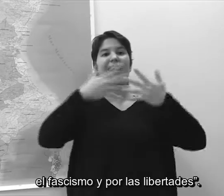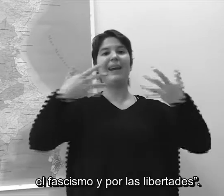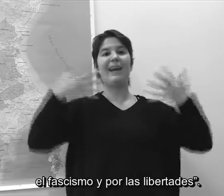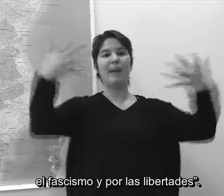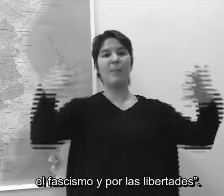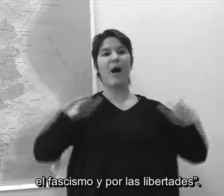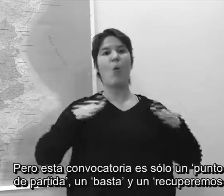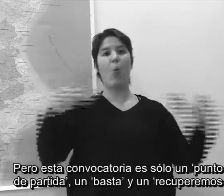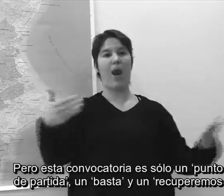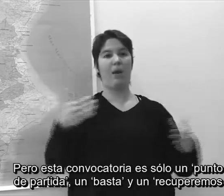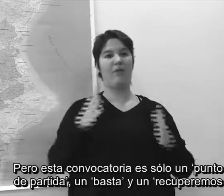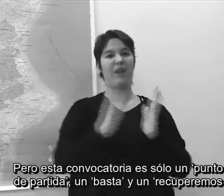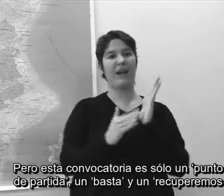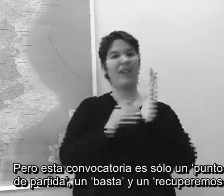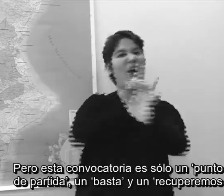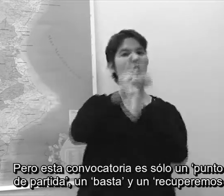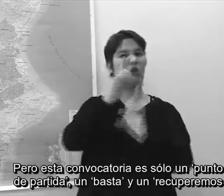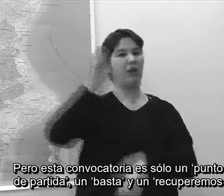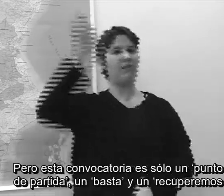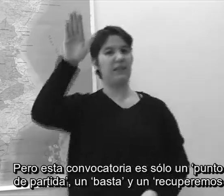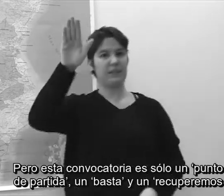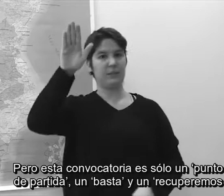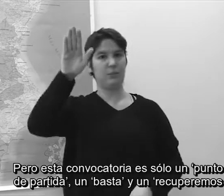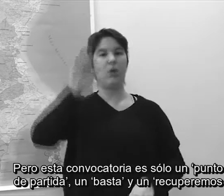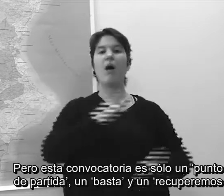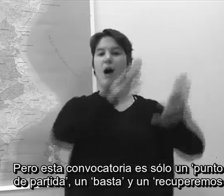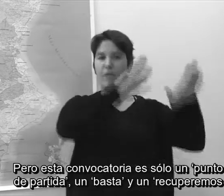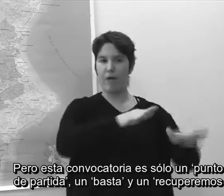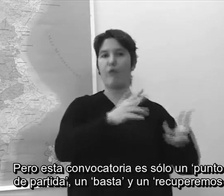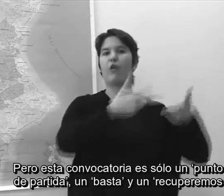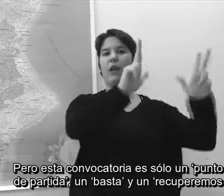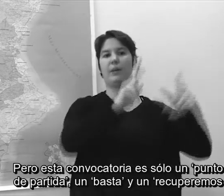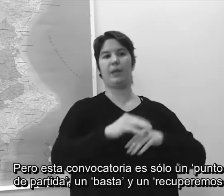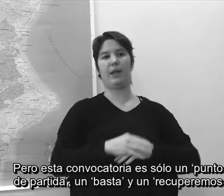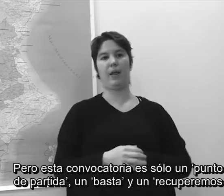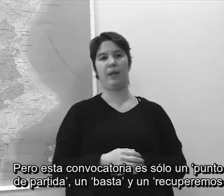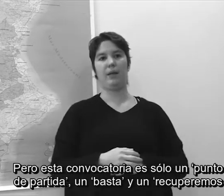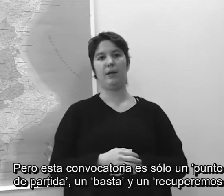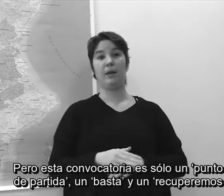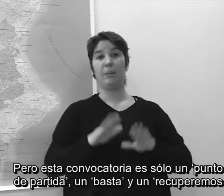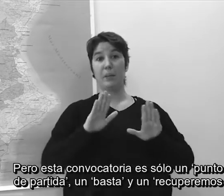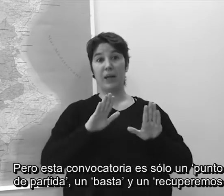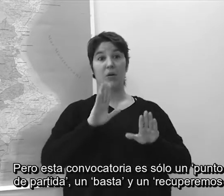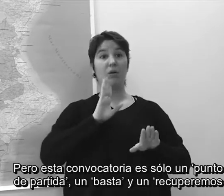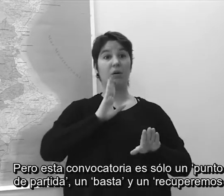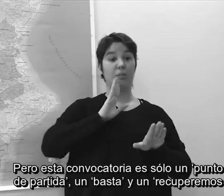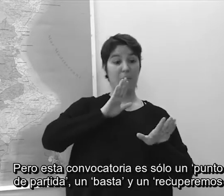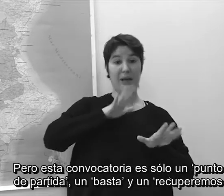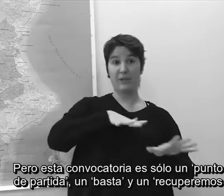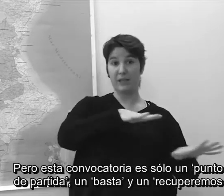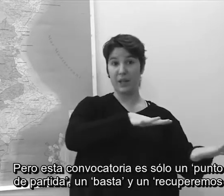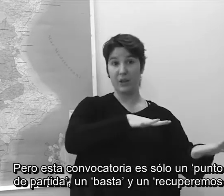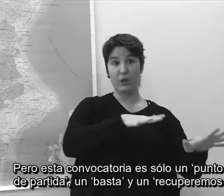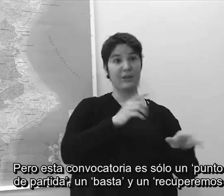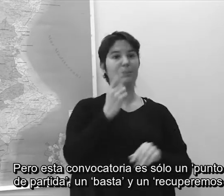Però aquesta convocatòria és només un punt de partida, un prou, un